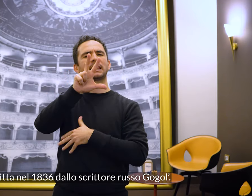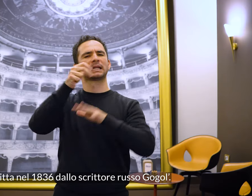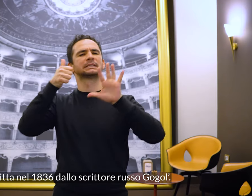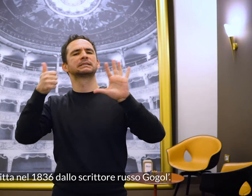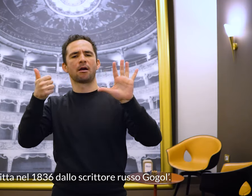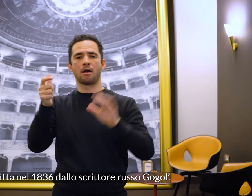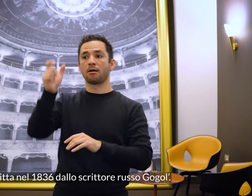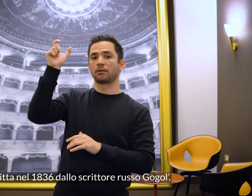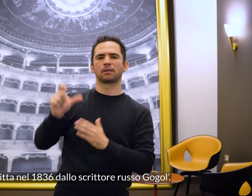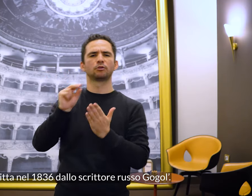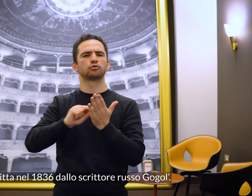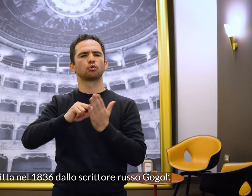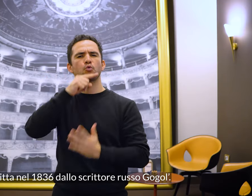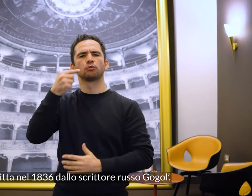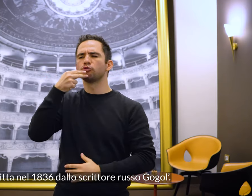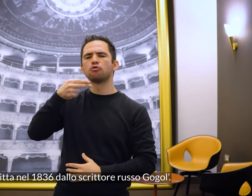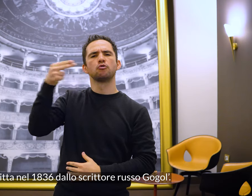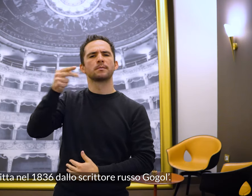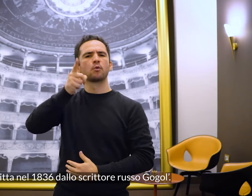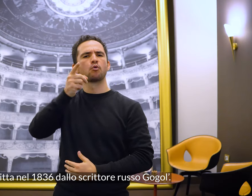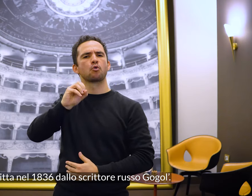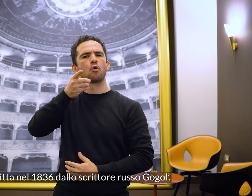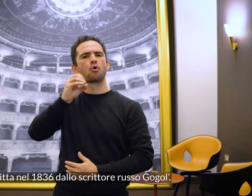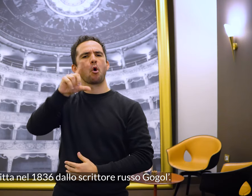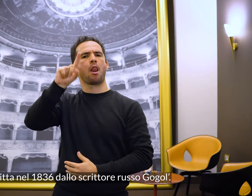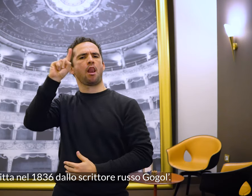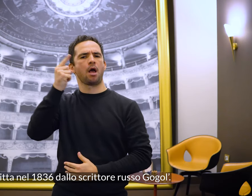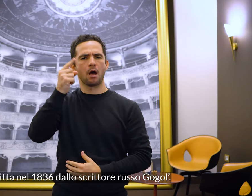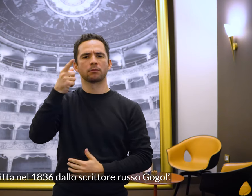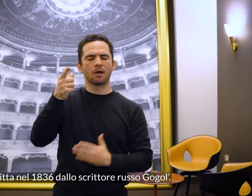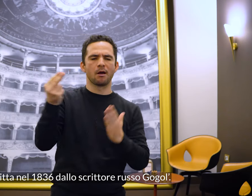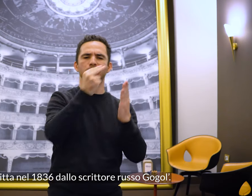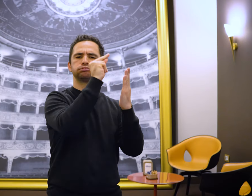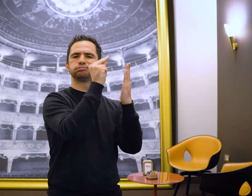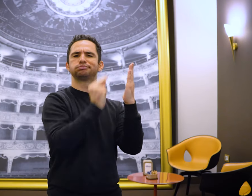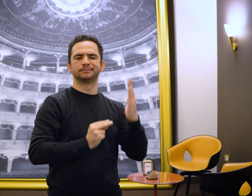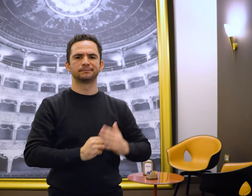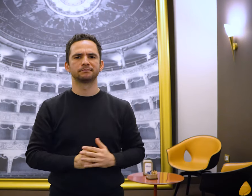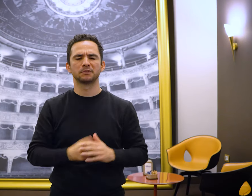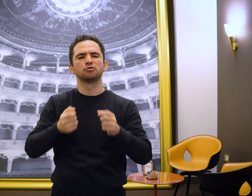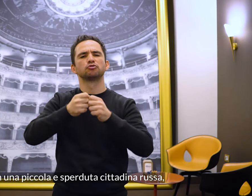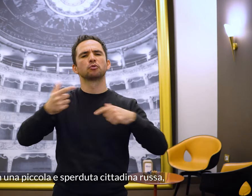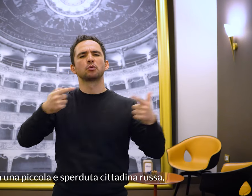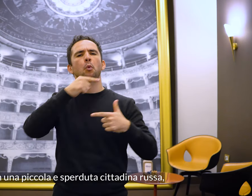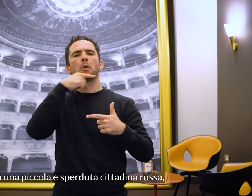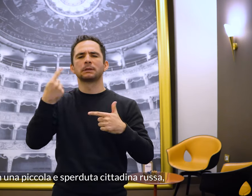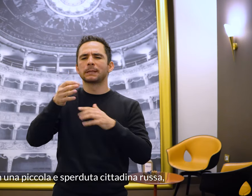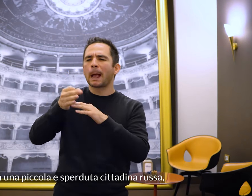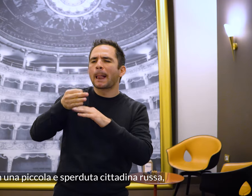1836 dallo scrittore russo Gogol. In una piccola